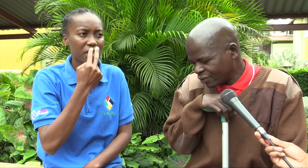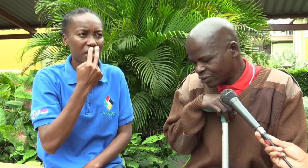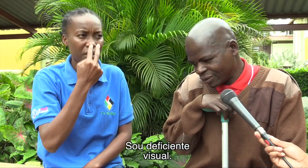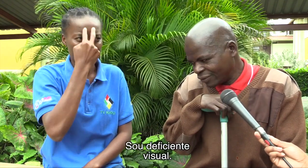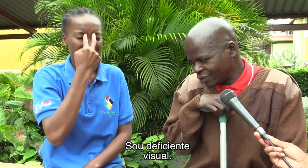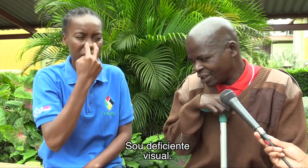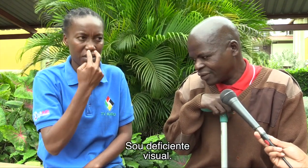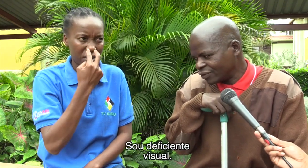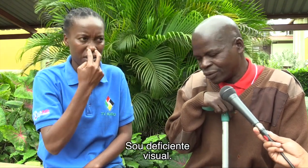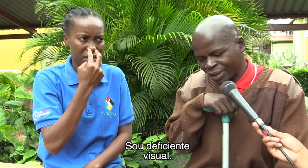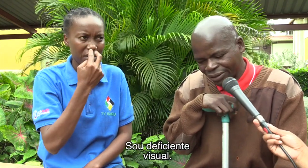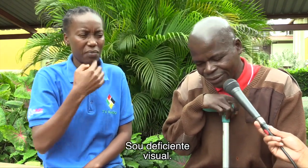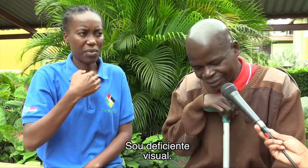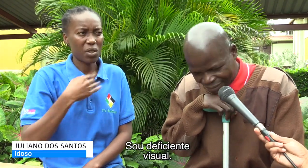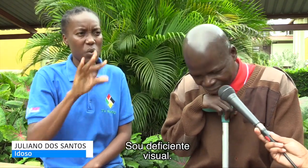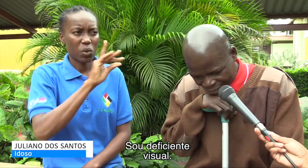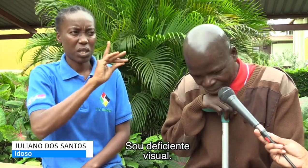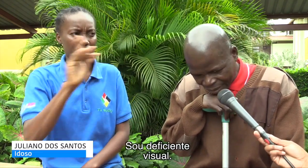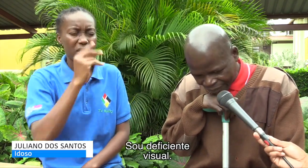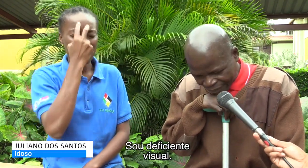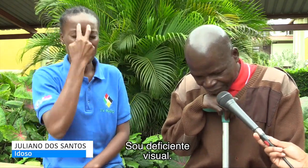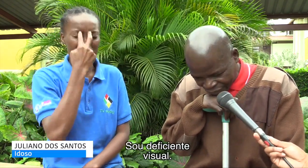idosos Sou deficiente de visuais